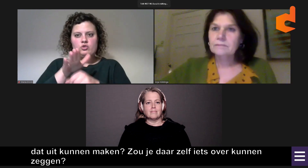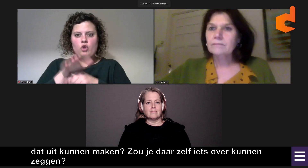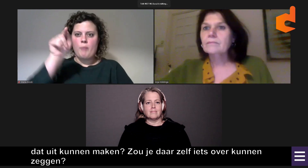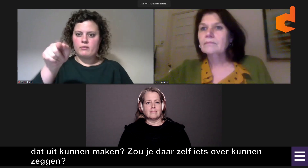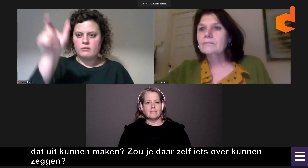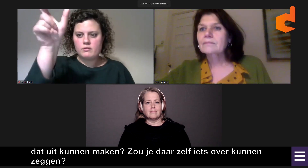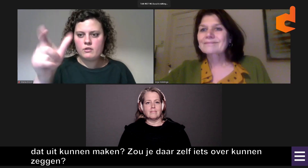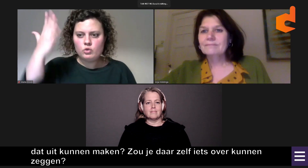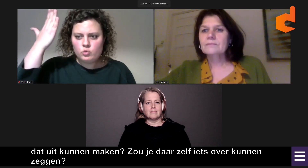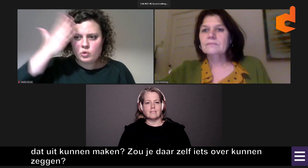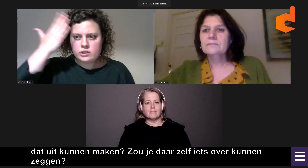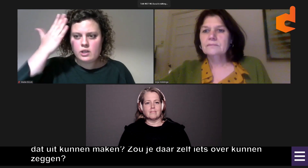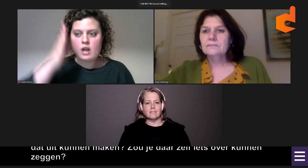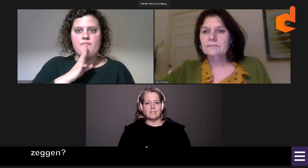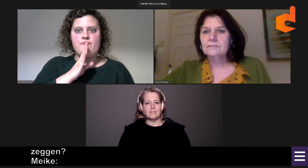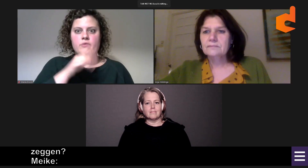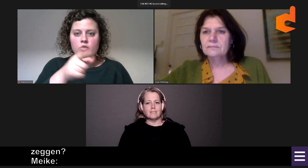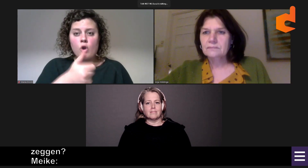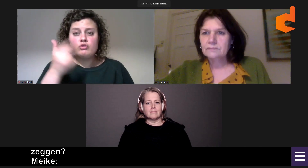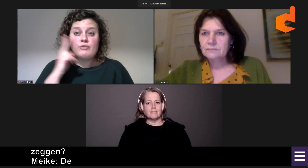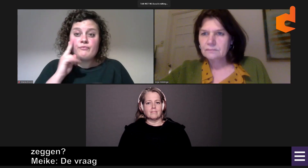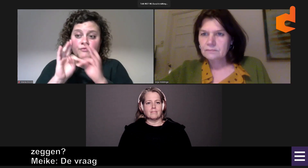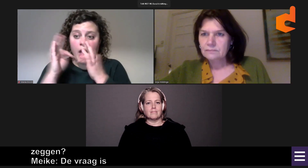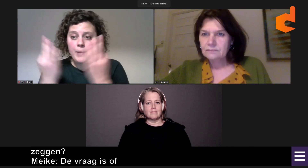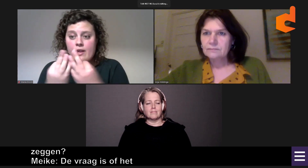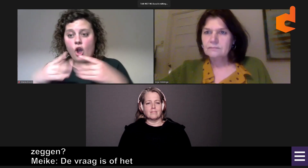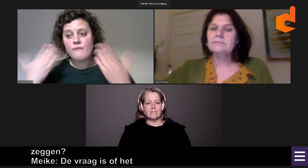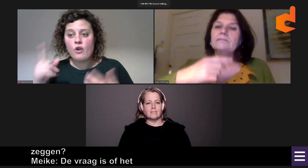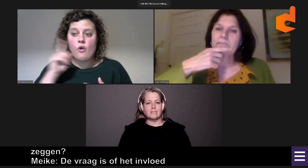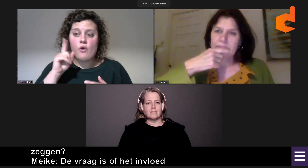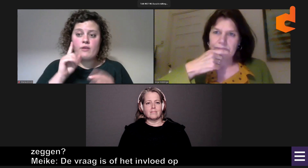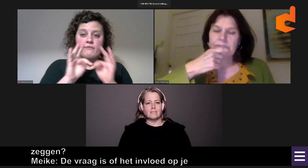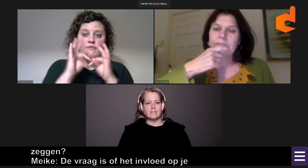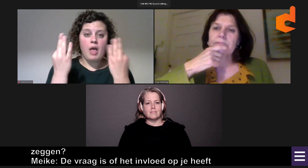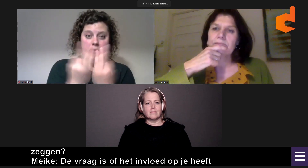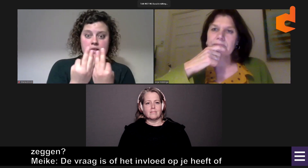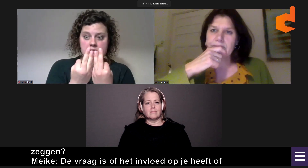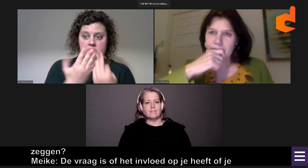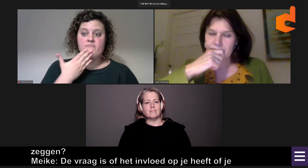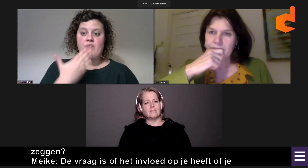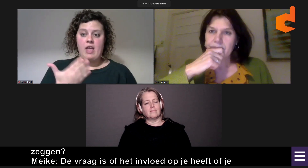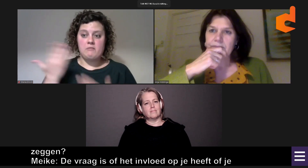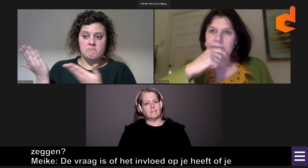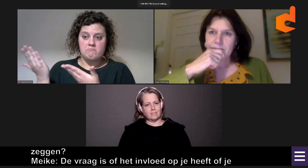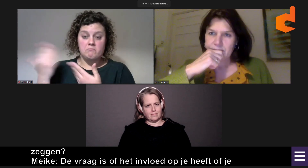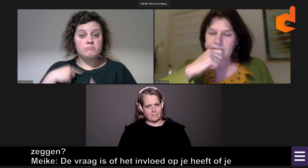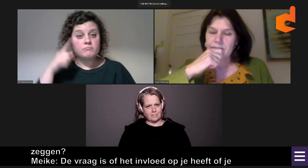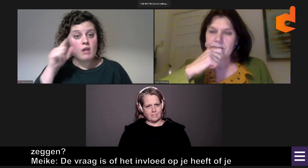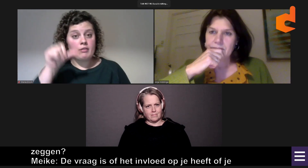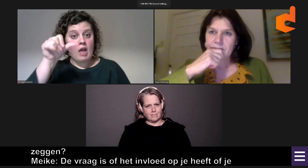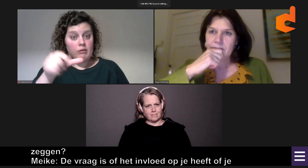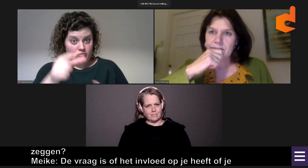Ja, de vraag is of het invloed op je heeft als je student bent. Als je uit een dove familie komt of uit een horende familie?